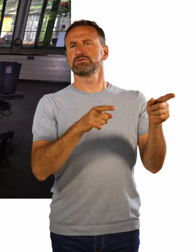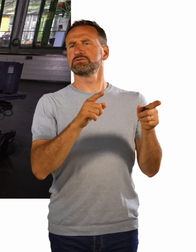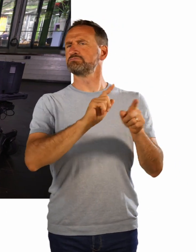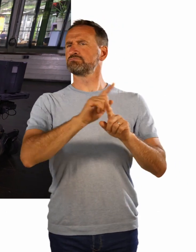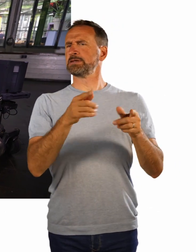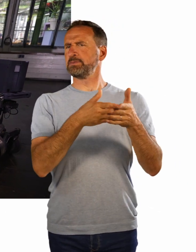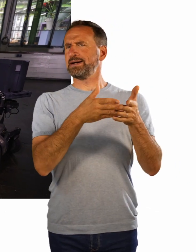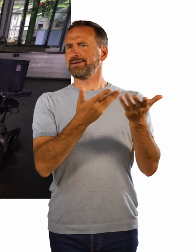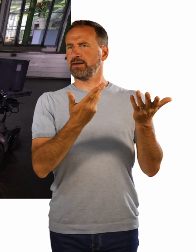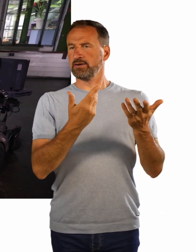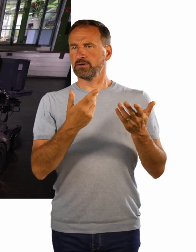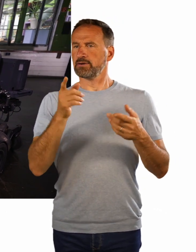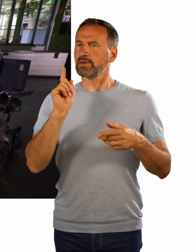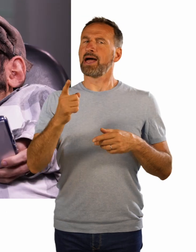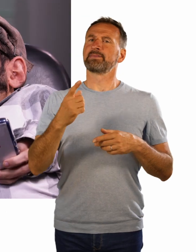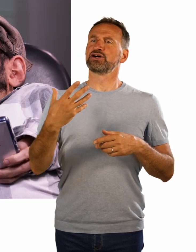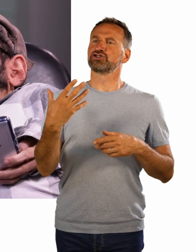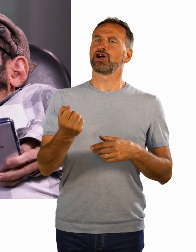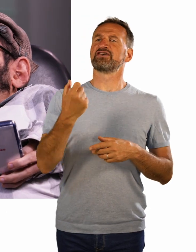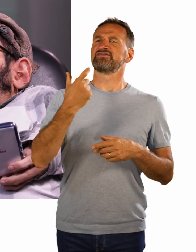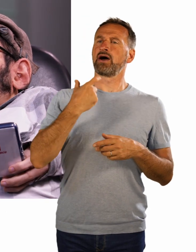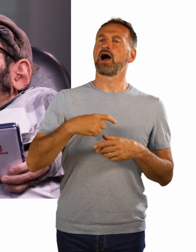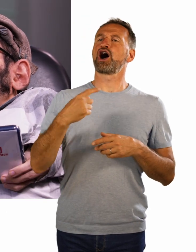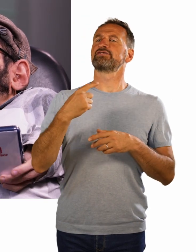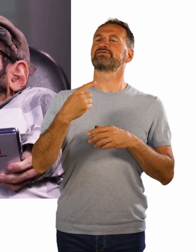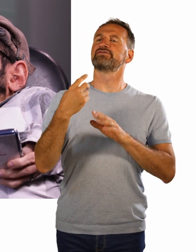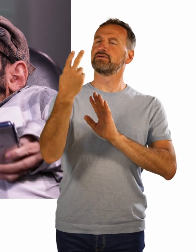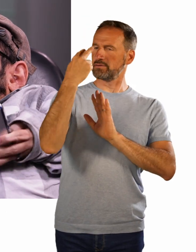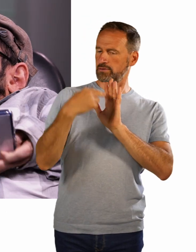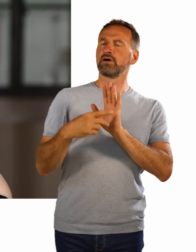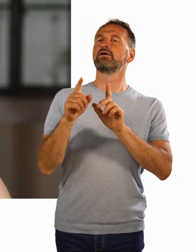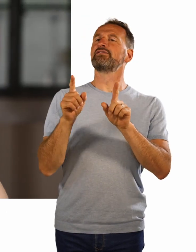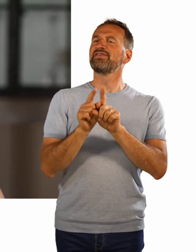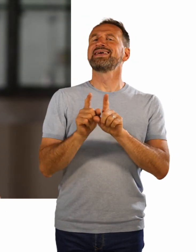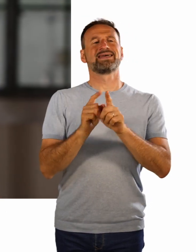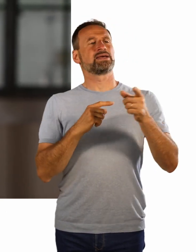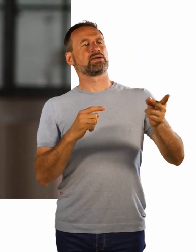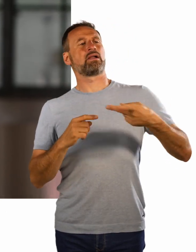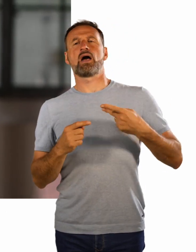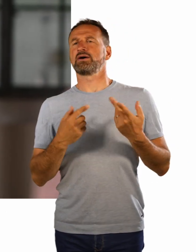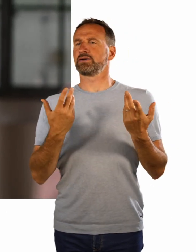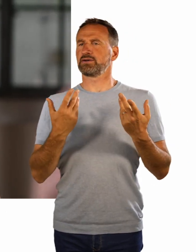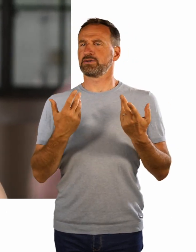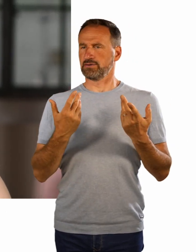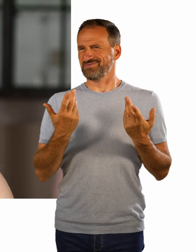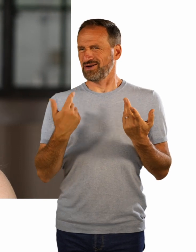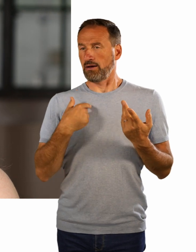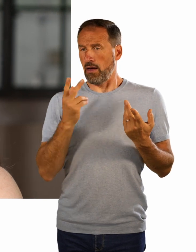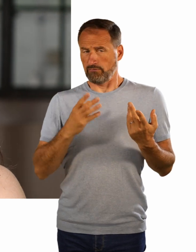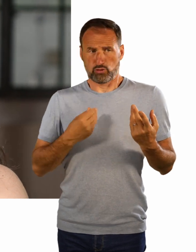Menschen in ihrer Arbeit. Erlebst du das auch? Ja, definitiv. Also ich habe das schon von Kindheit an erfahren müssen.